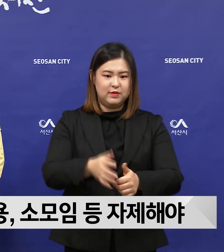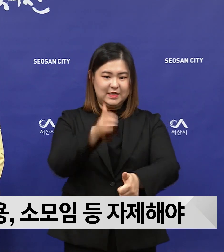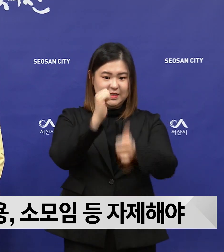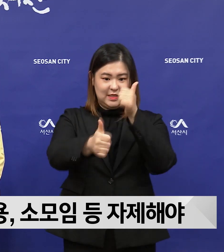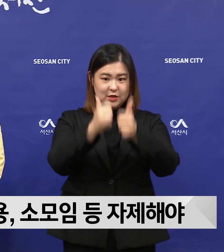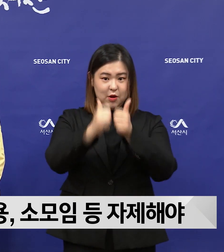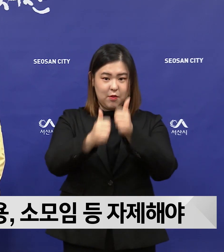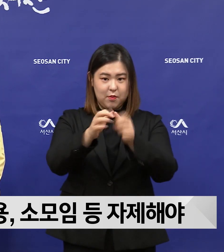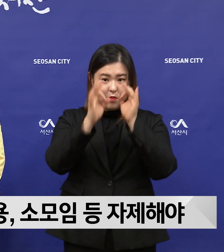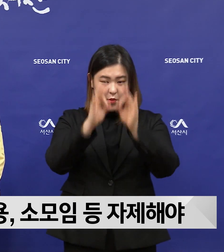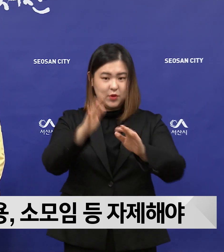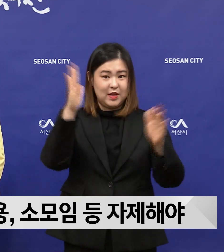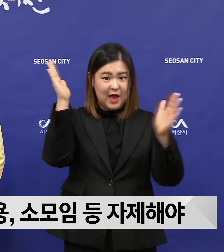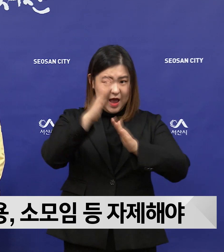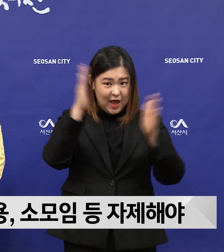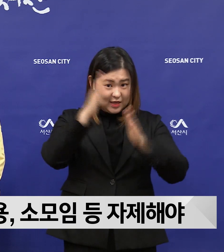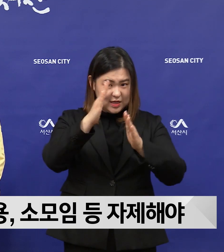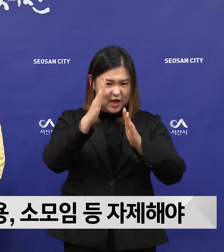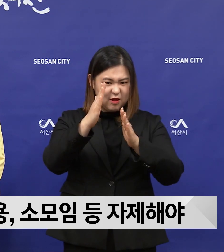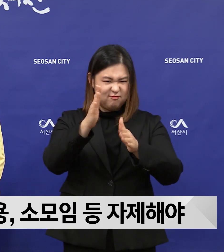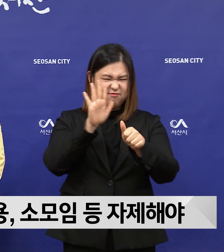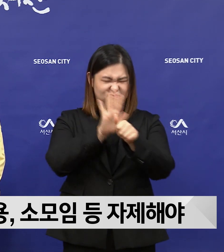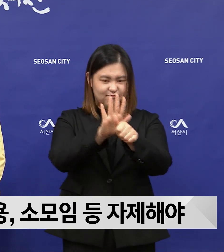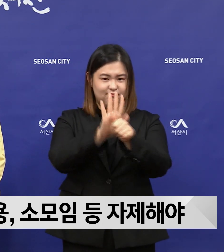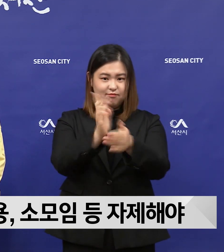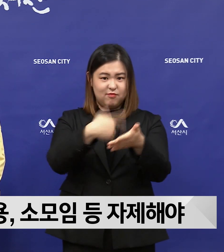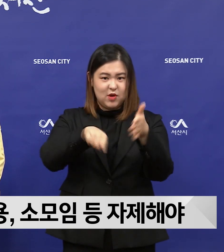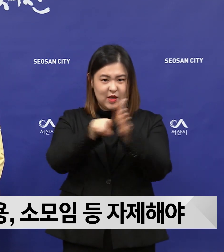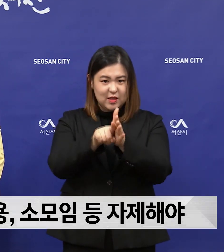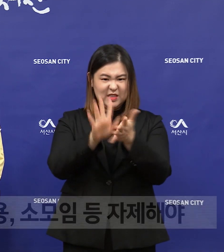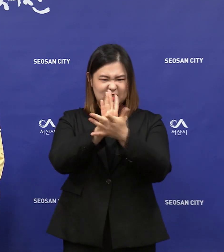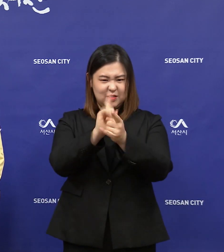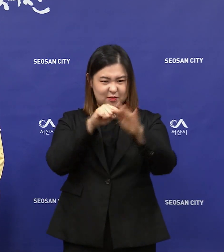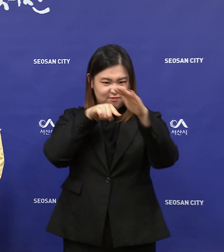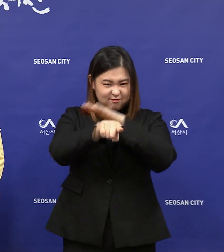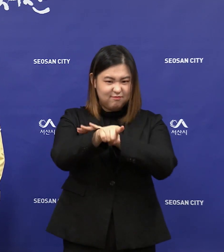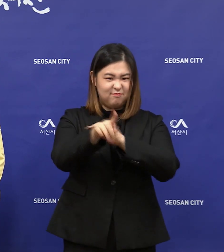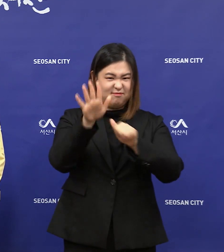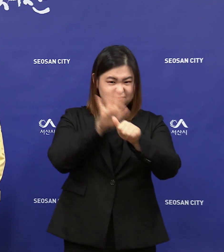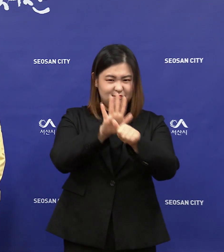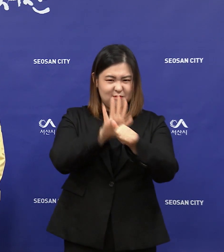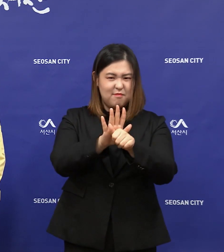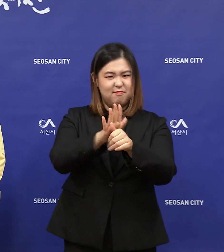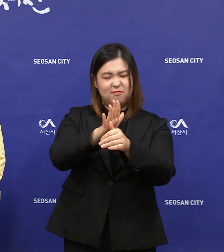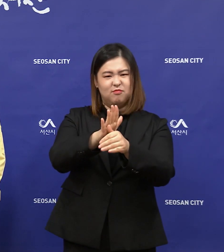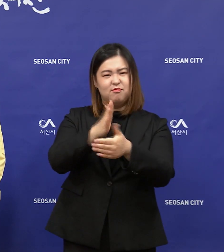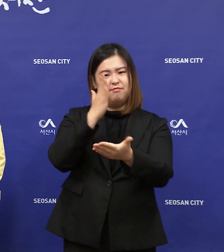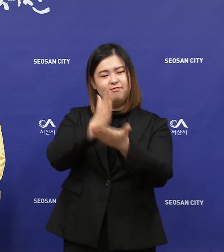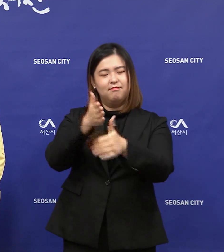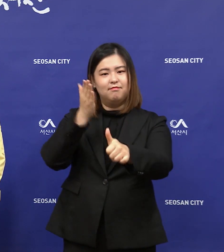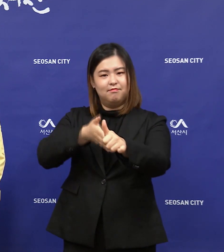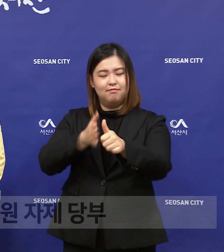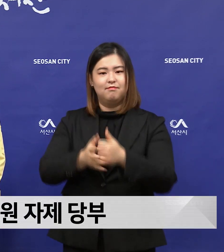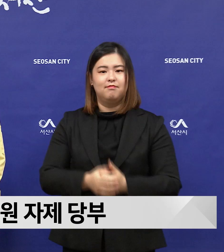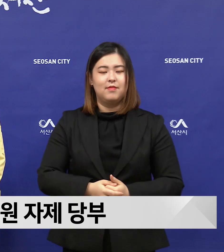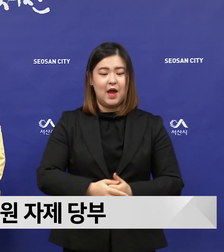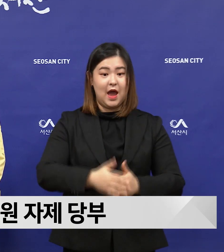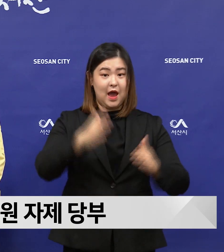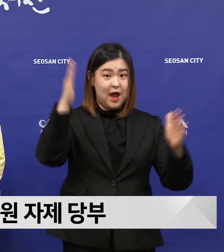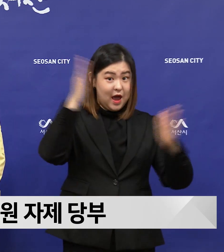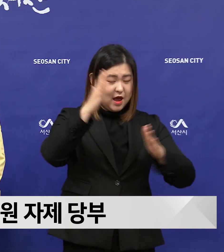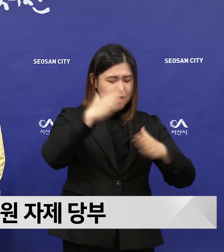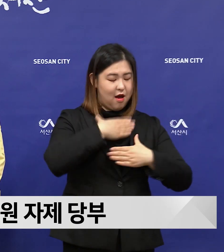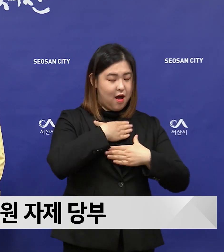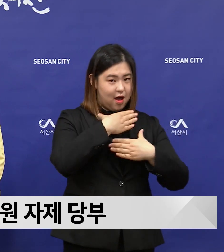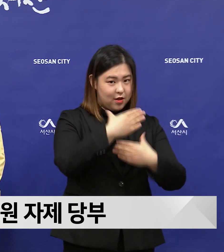앞 응원 등은 올해만큼은 자제하여 주시기 바랍니다. 우리 학생들의 안정과 소중한